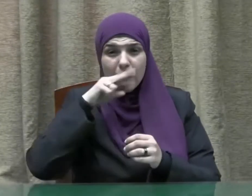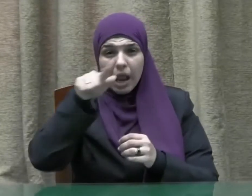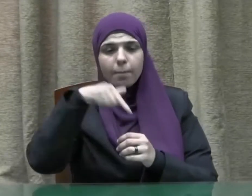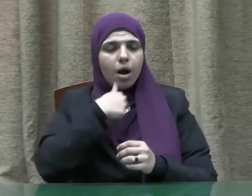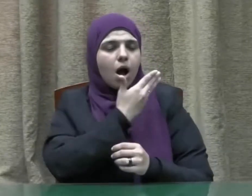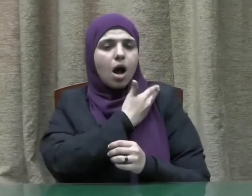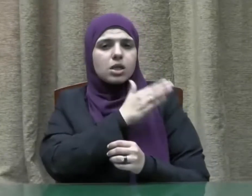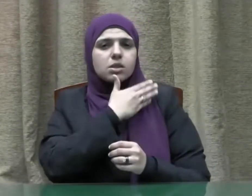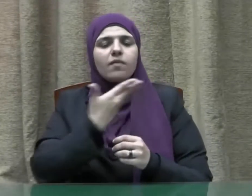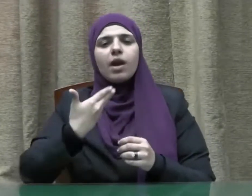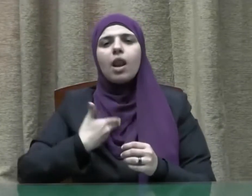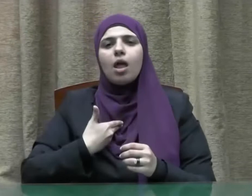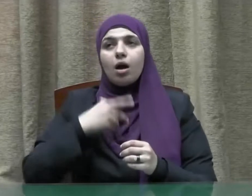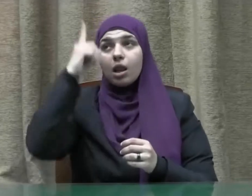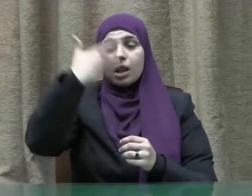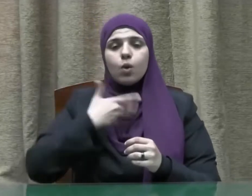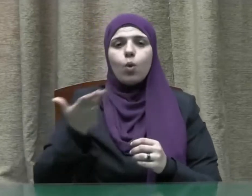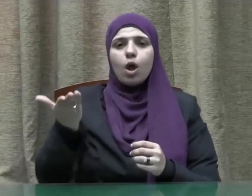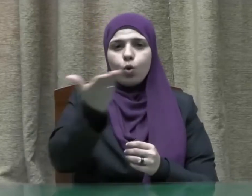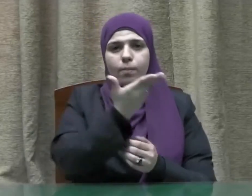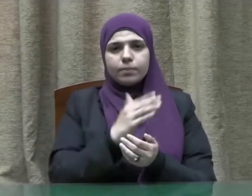قولي هذا وأستغفر الله لي ولكم